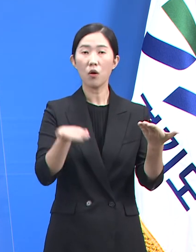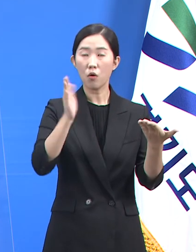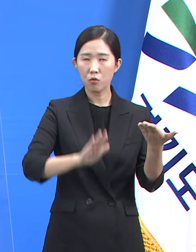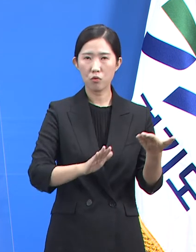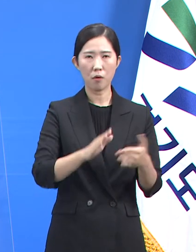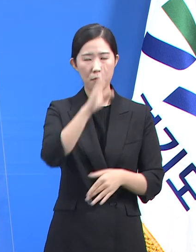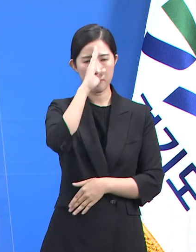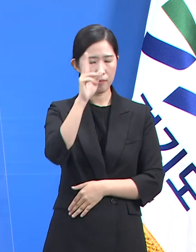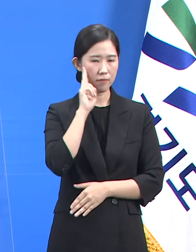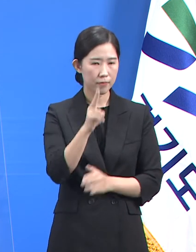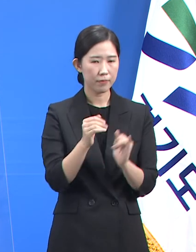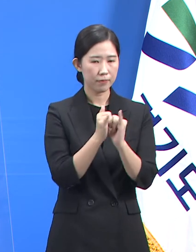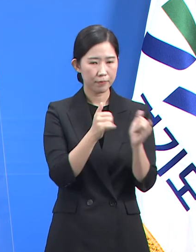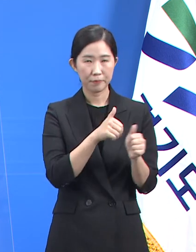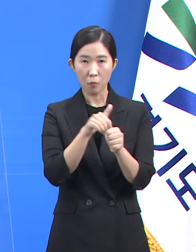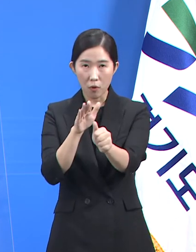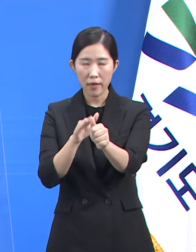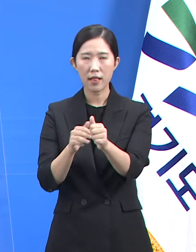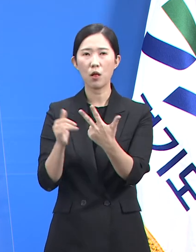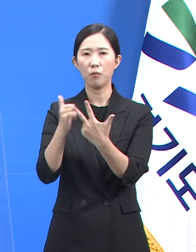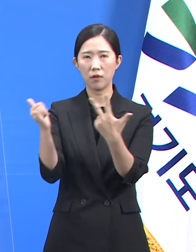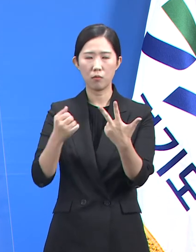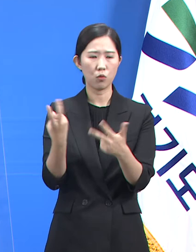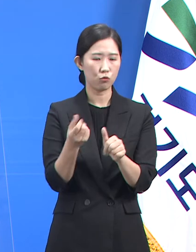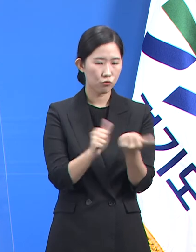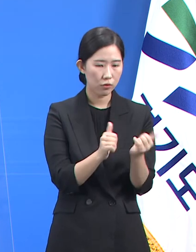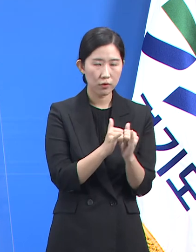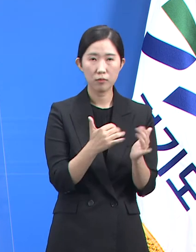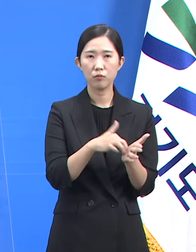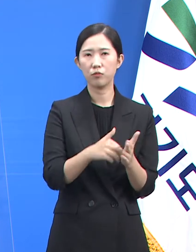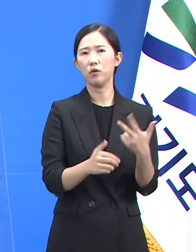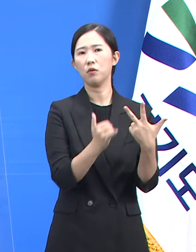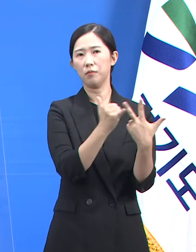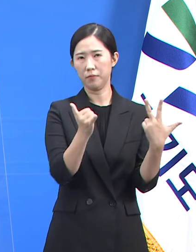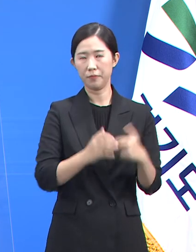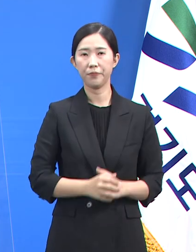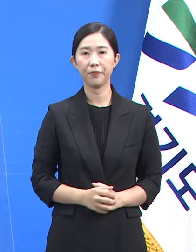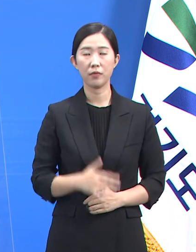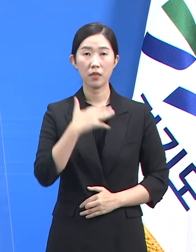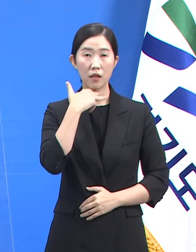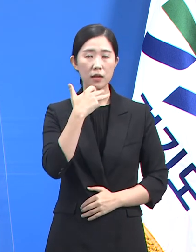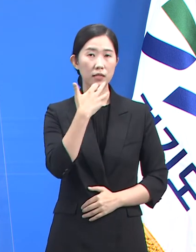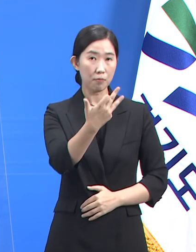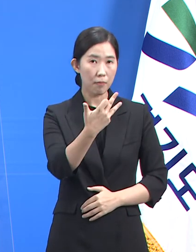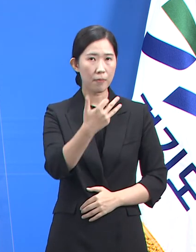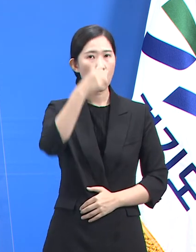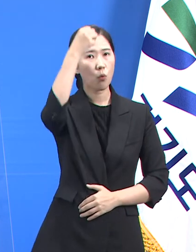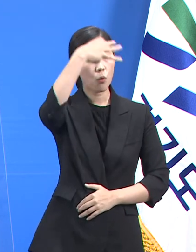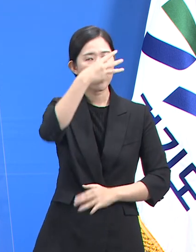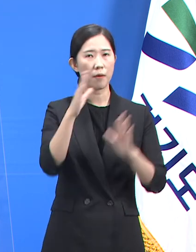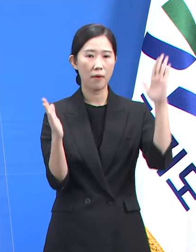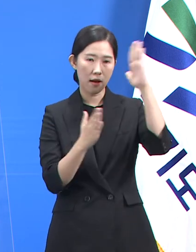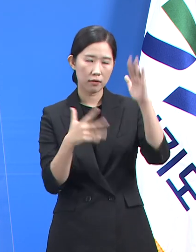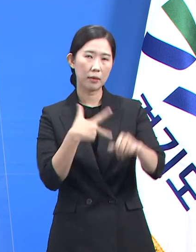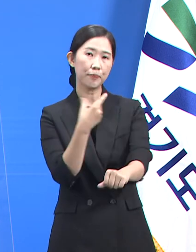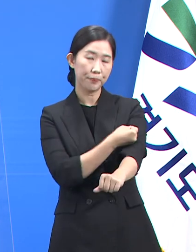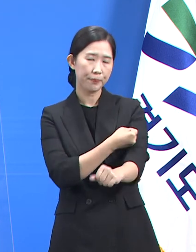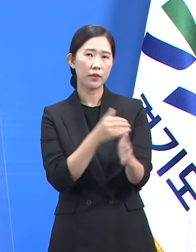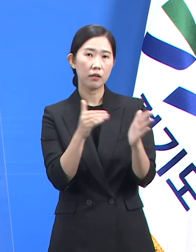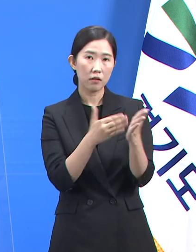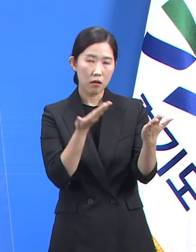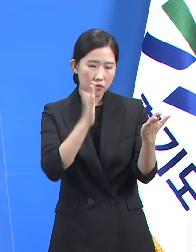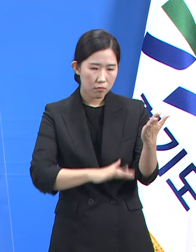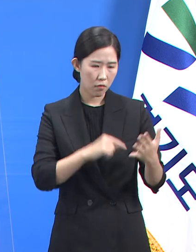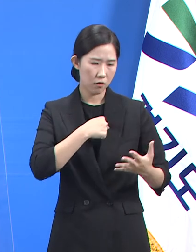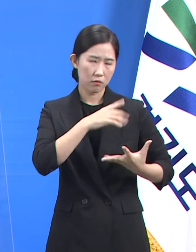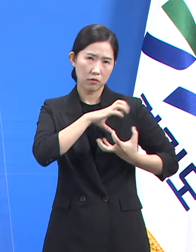7건, 사망 사례는 7건 보고되었습니다. 만 18세 고3 접종자 중에서 신금, 신남념